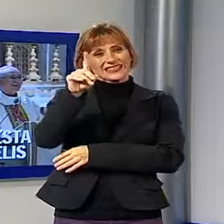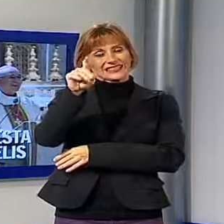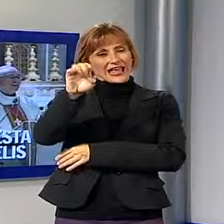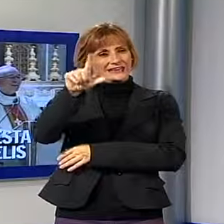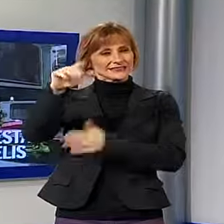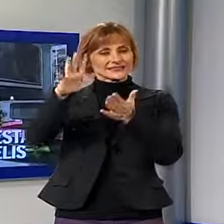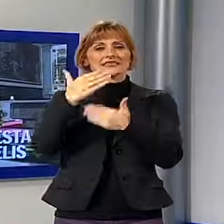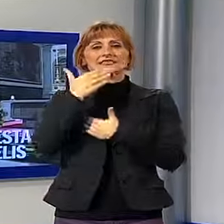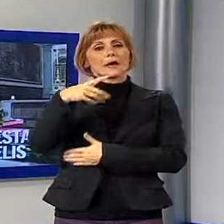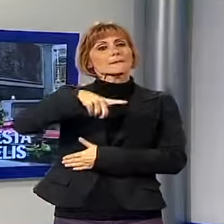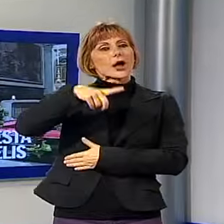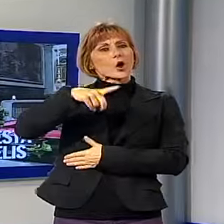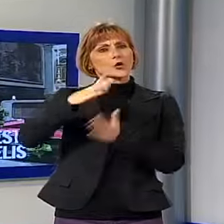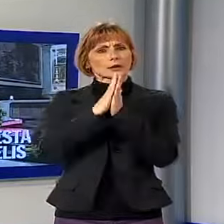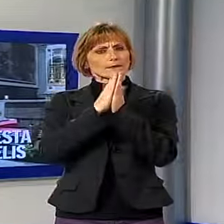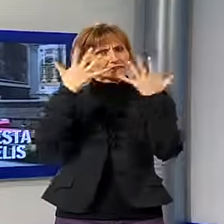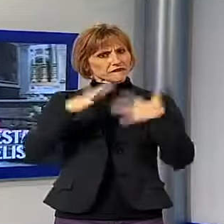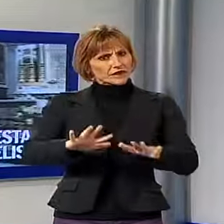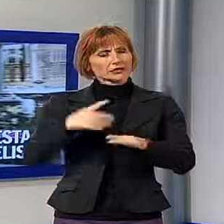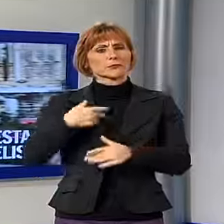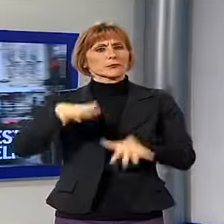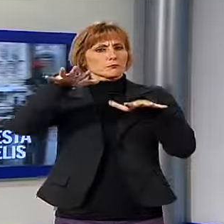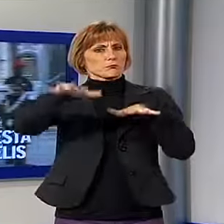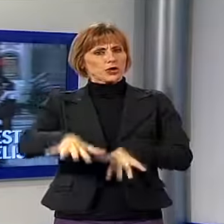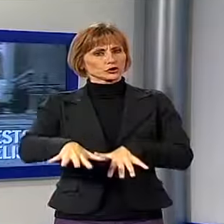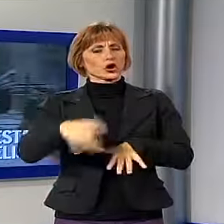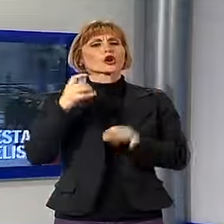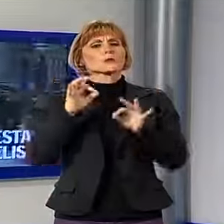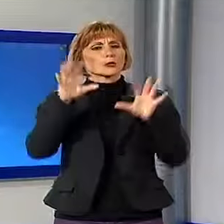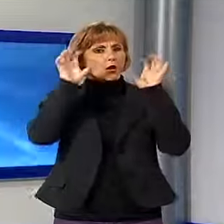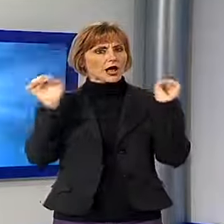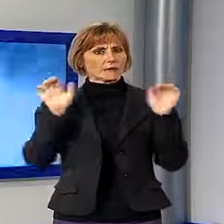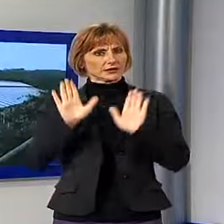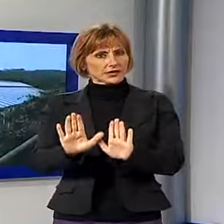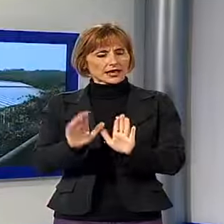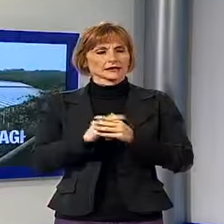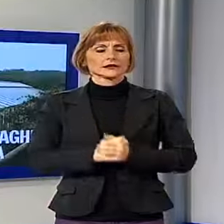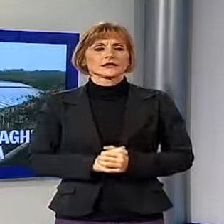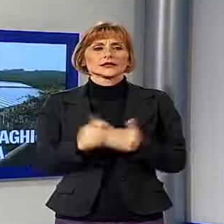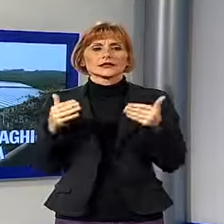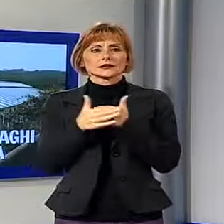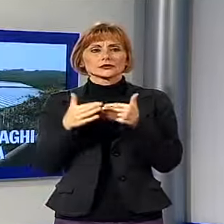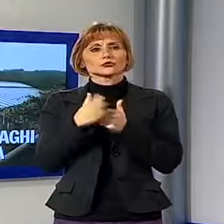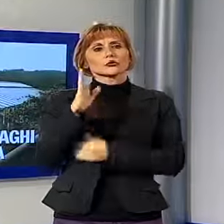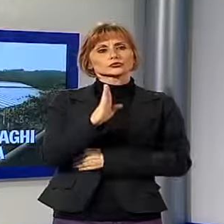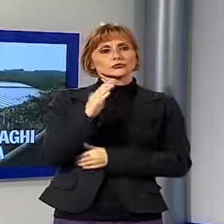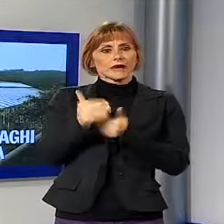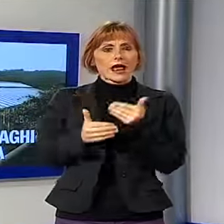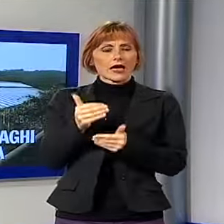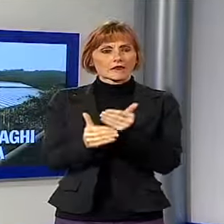Paolino, la Santa Messa dedicata alla patrona dell'arma. L'Istituto Busdraghi all'avanguardia ha firmato nelle